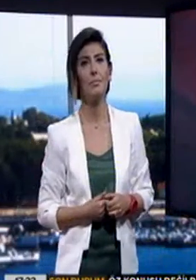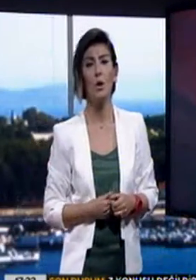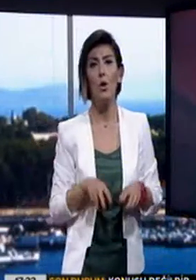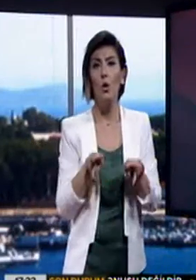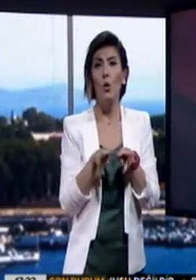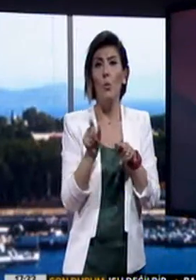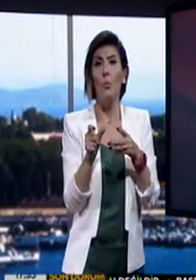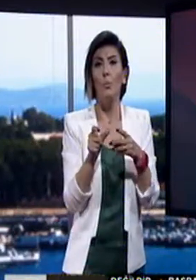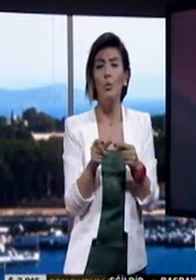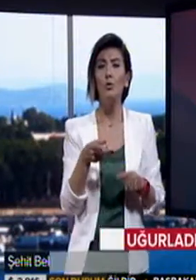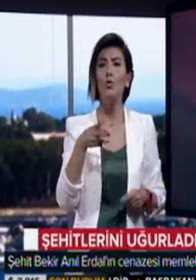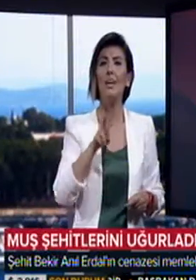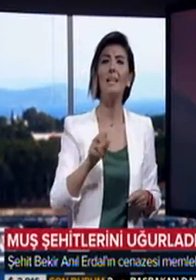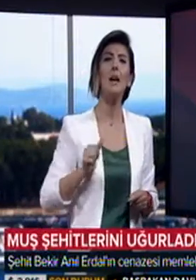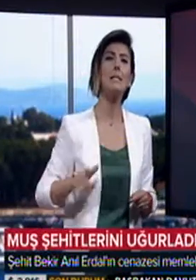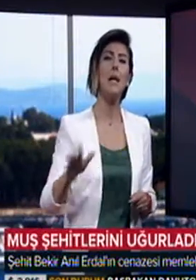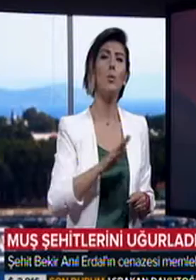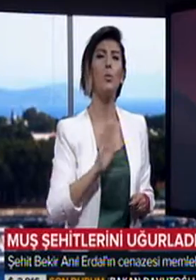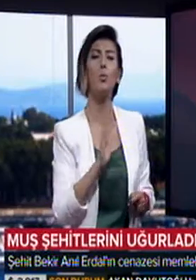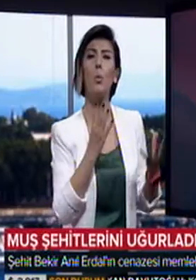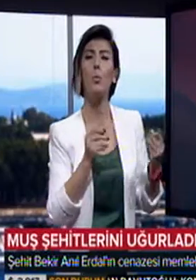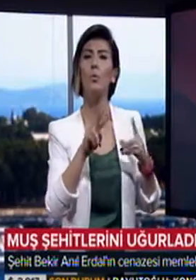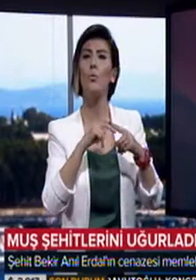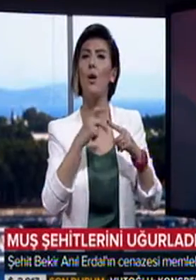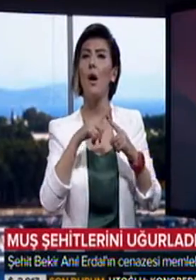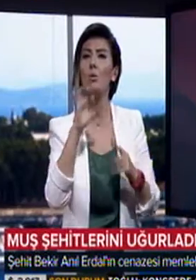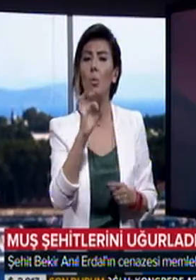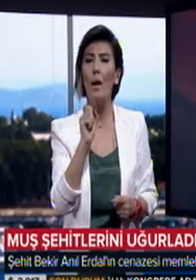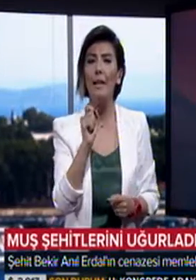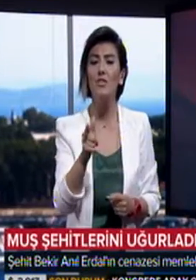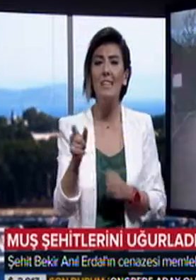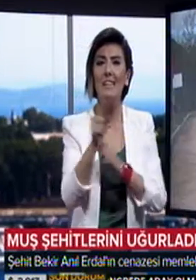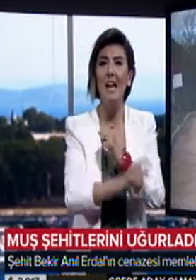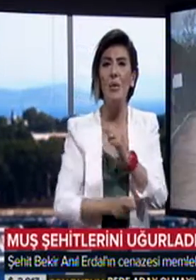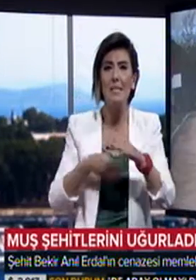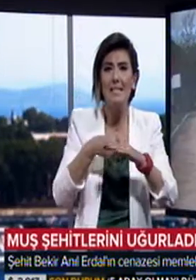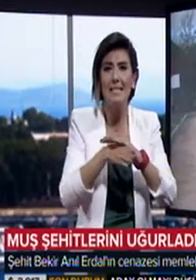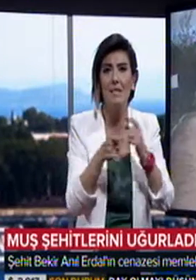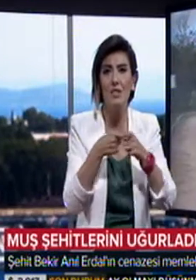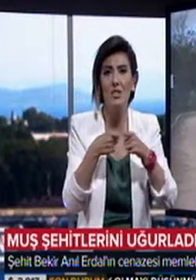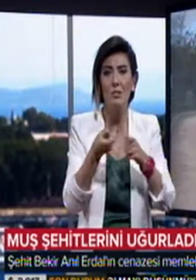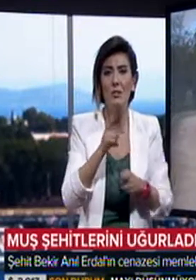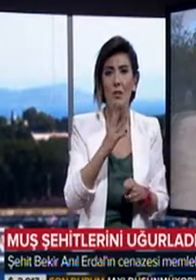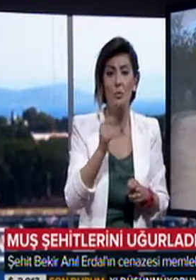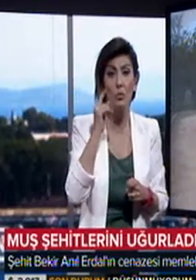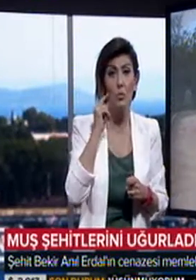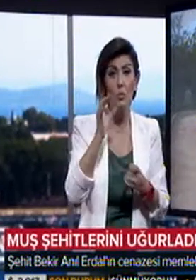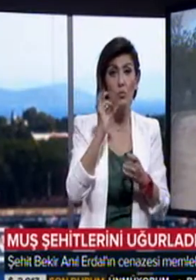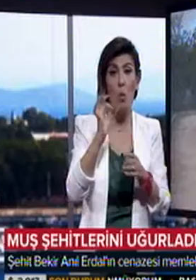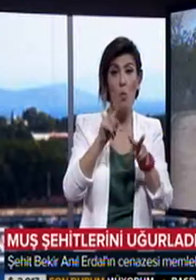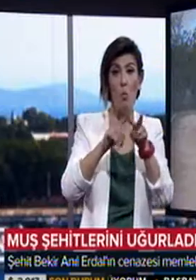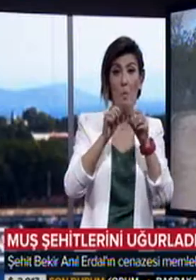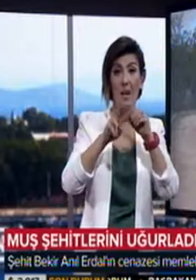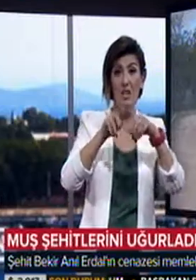Muş şehitlerini uğurladı. Varto ilçesinde teröristlerle girilen çatışmada şehit olan piyade uzman onbaşı